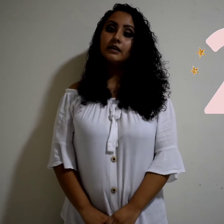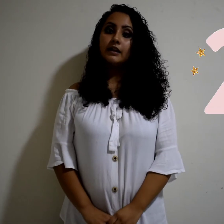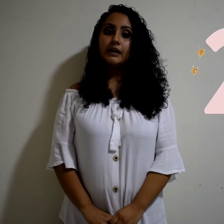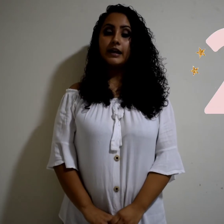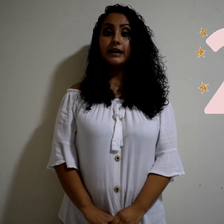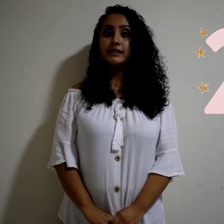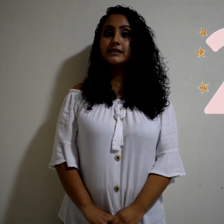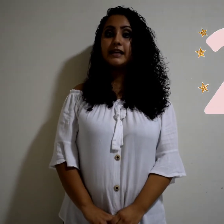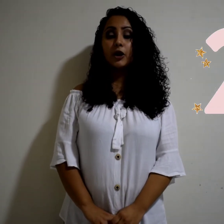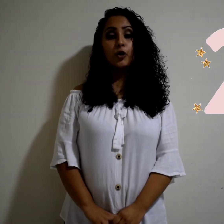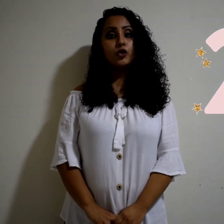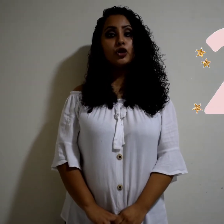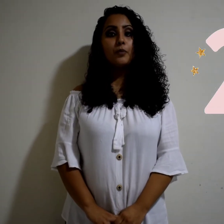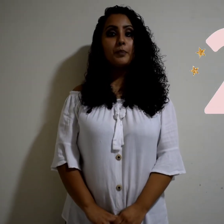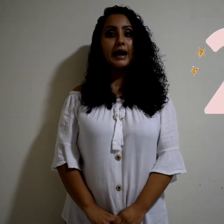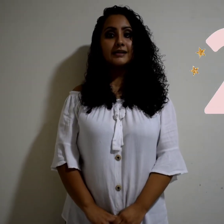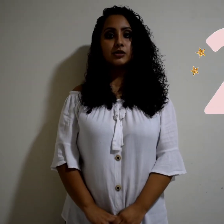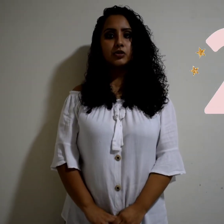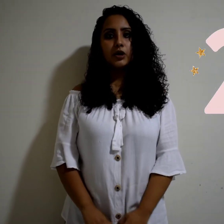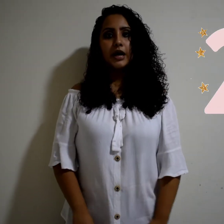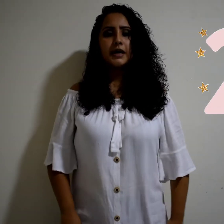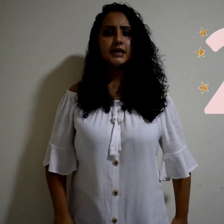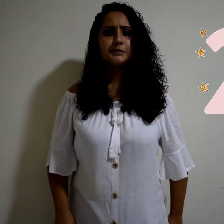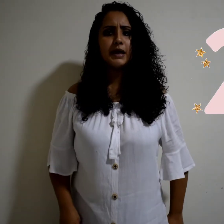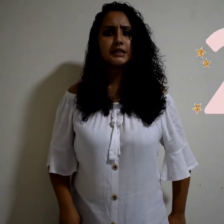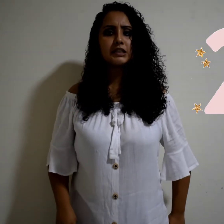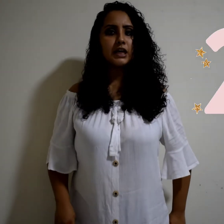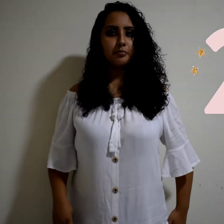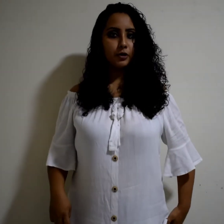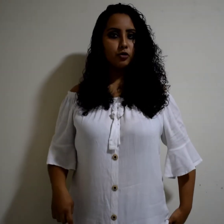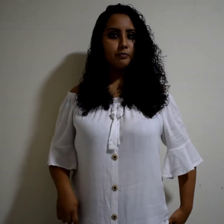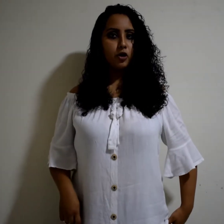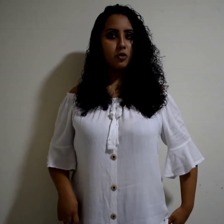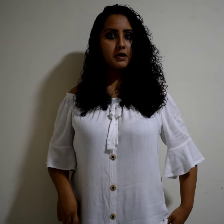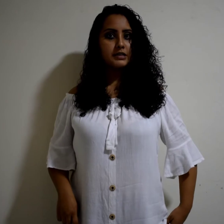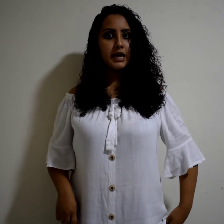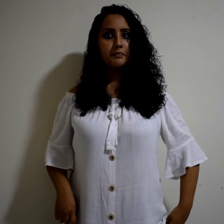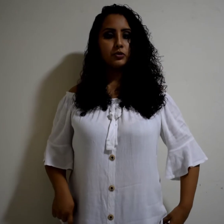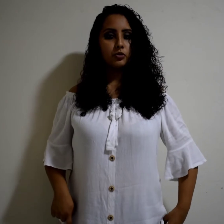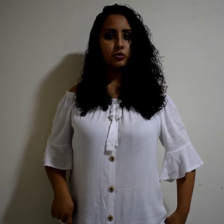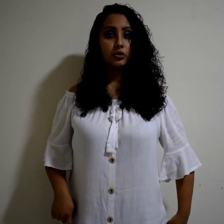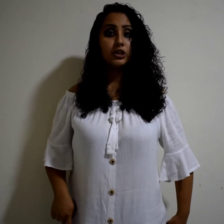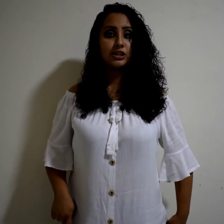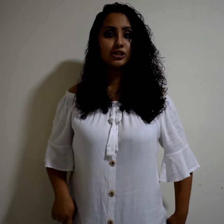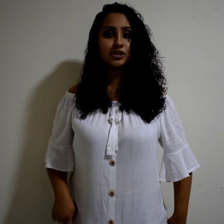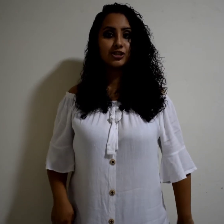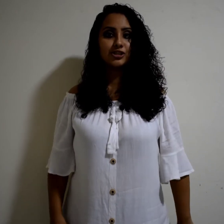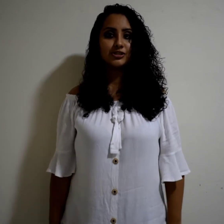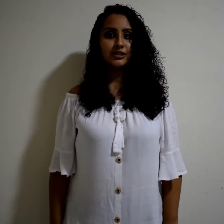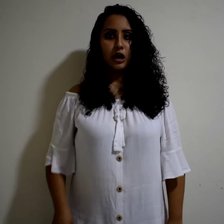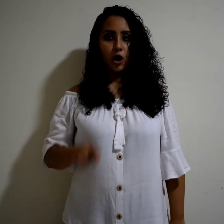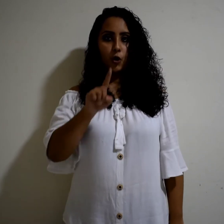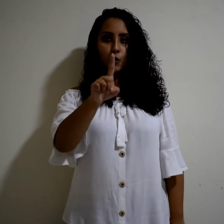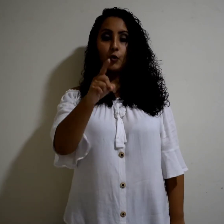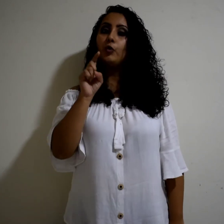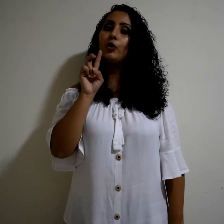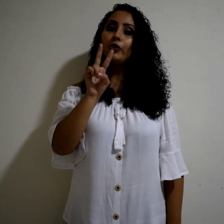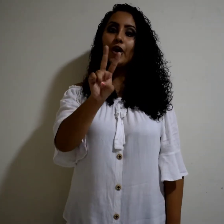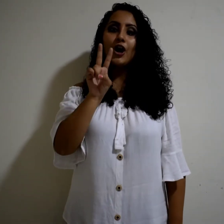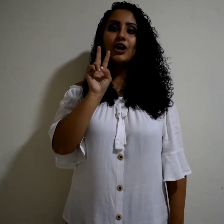El segundo paso es marchar, pero un poco más rápido. ¿Listos? Uno, dos,